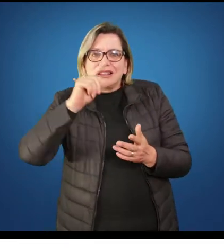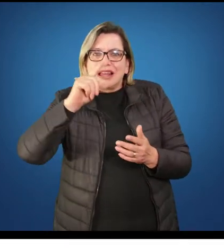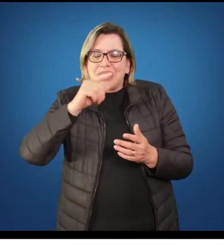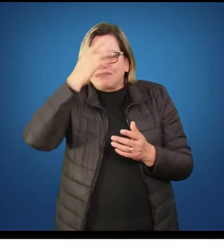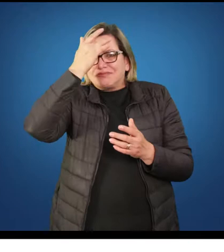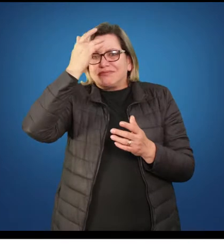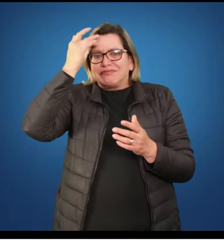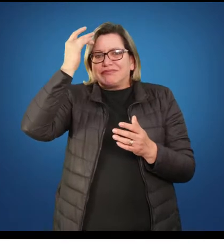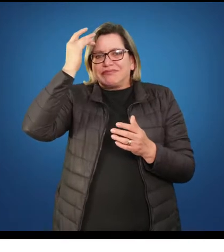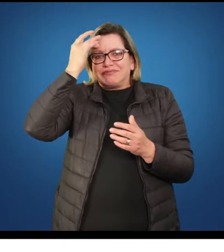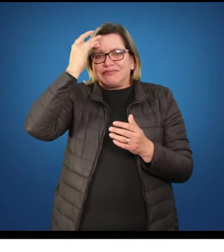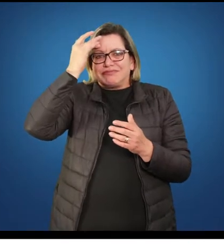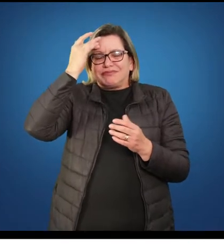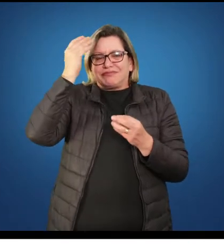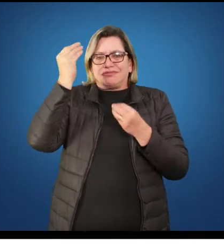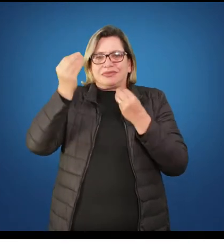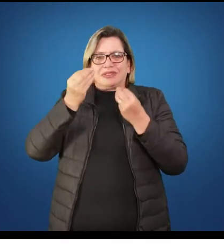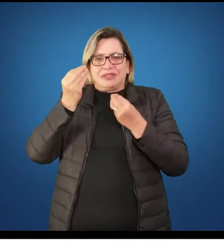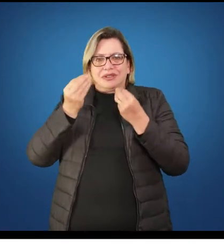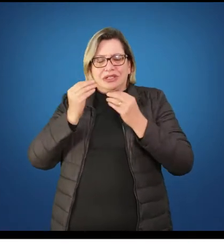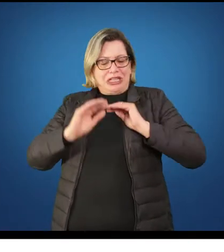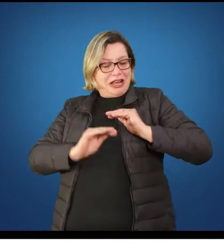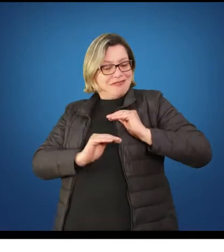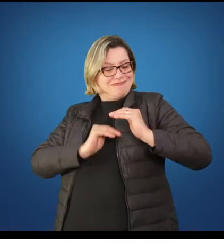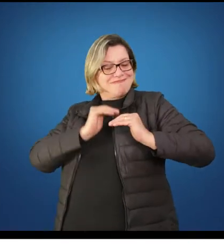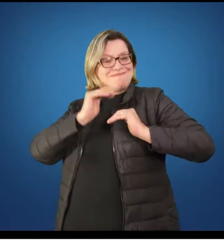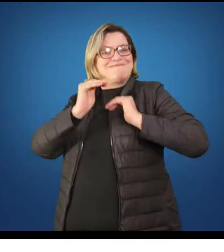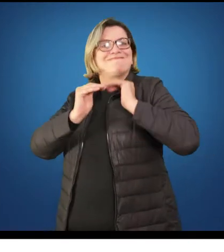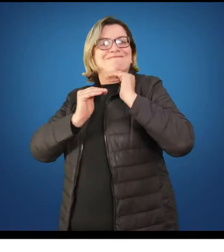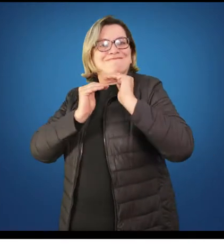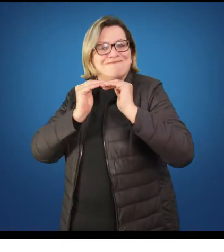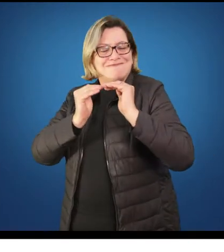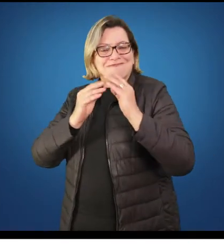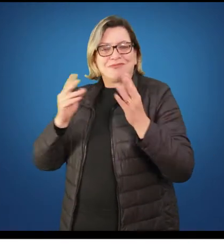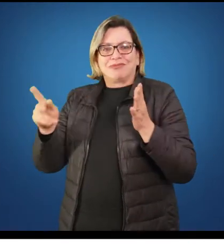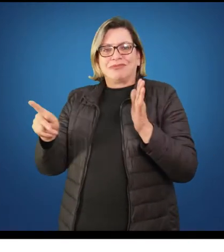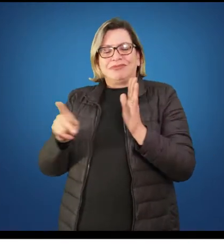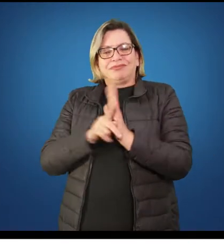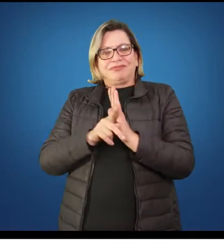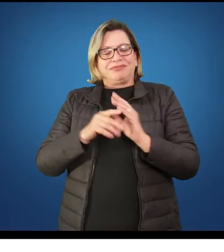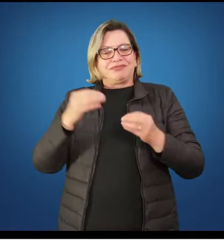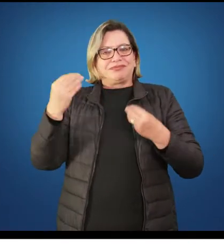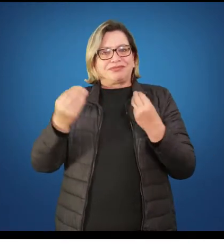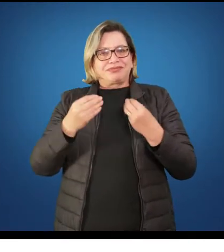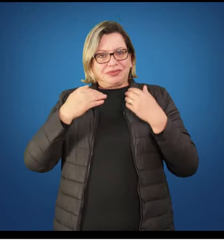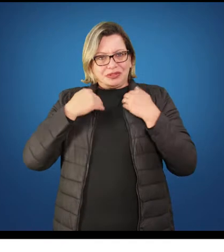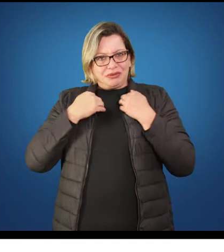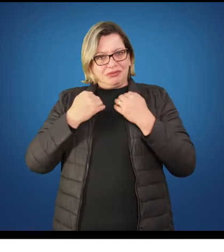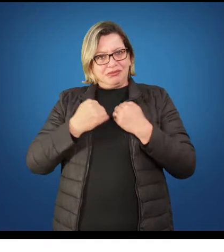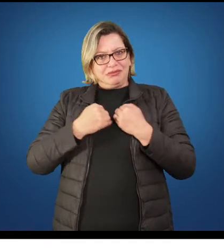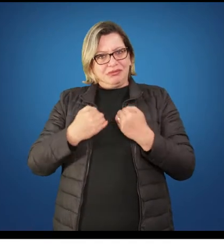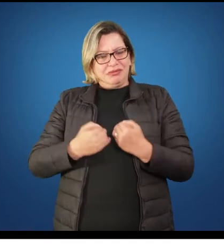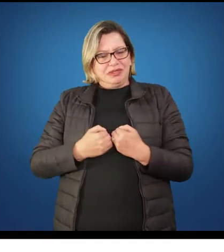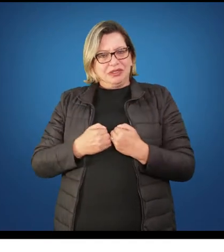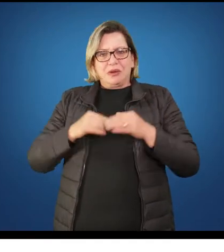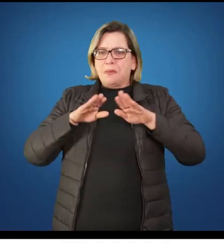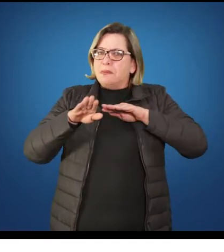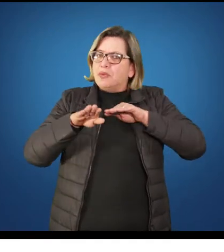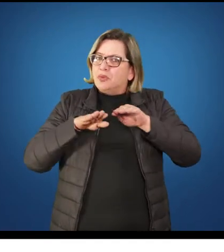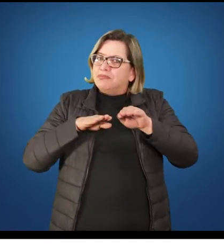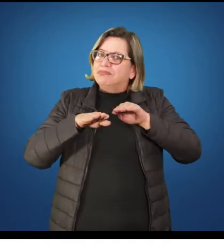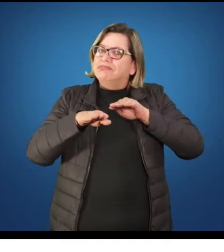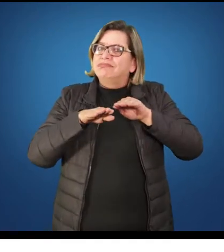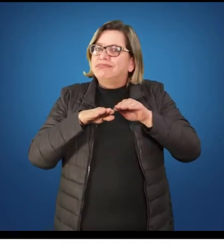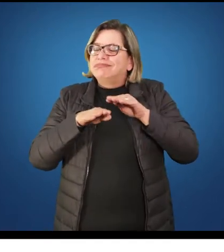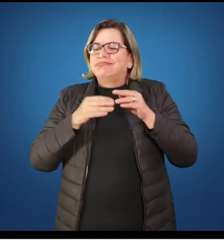os adolescentes, geralmente, essa classificação vem associada à entrada no período de puberdade. Então, quando